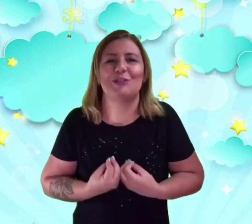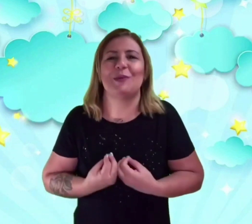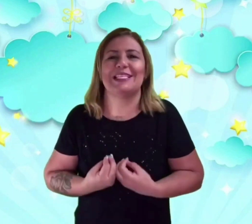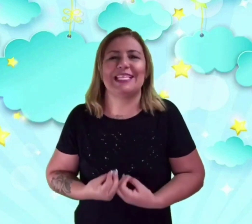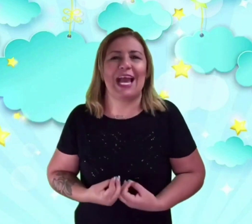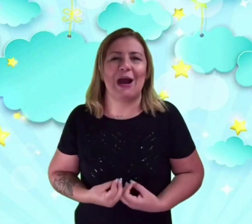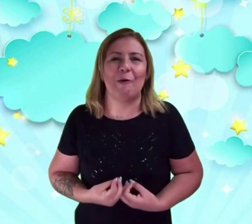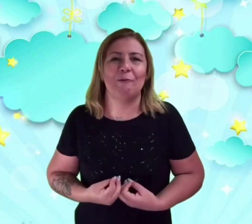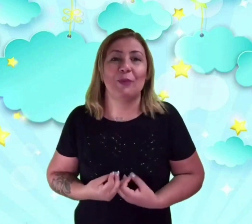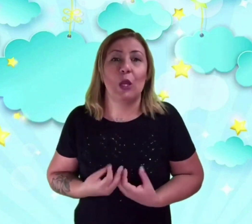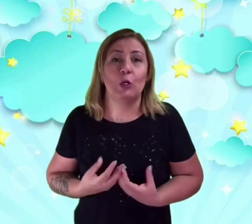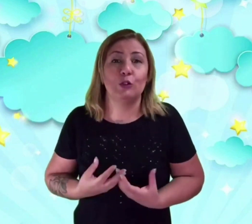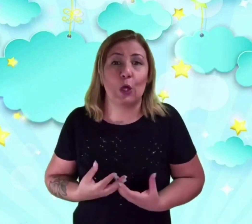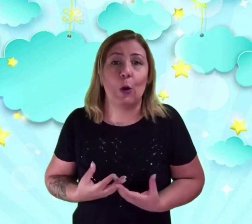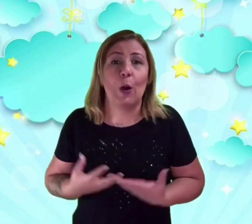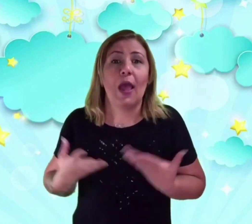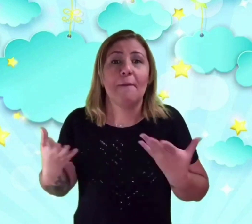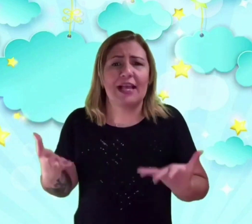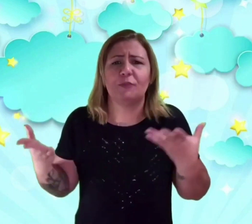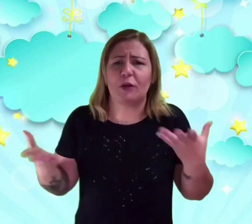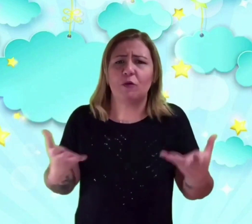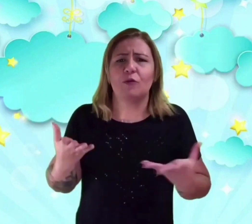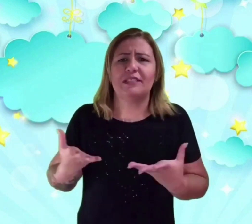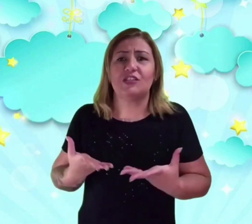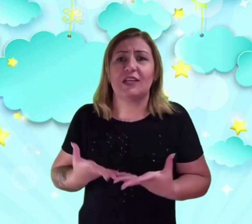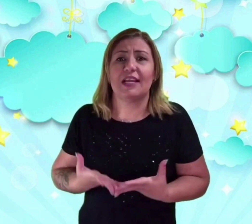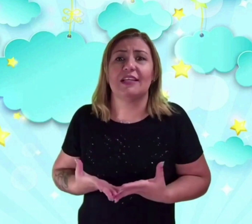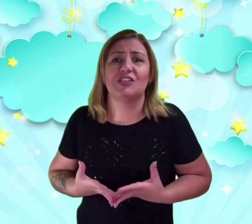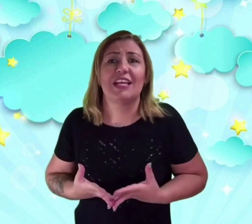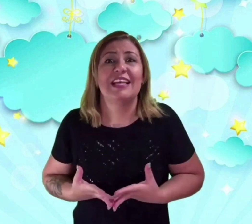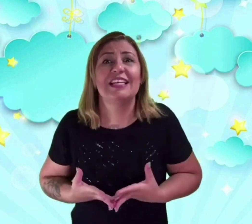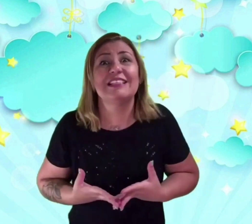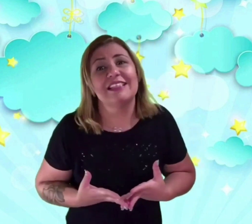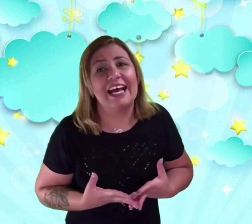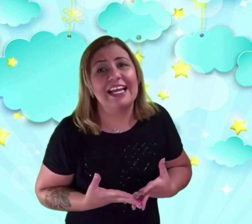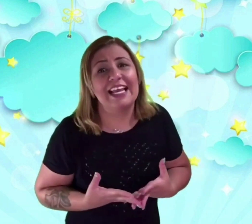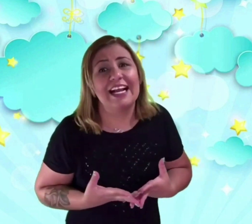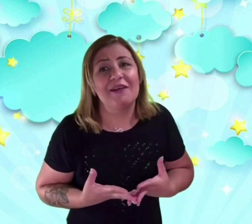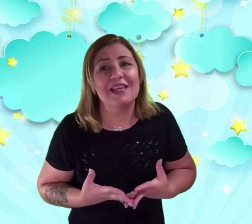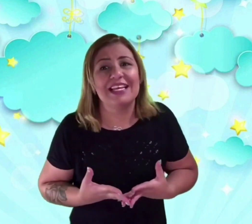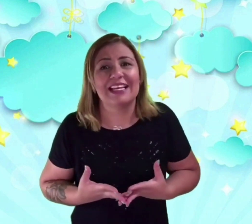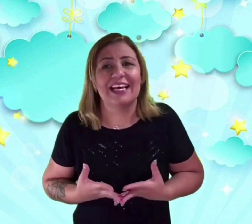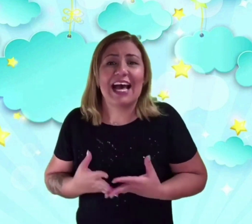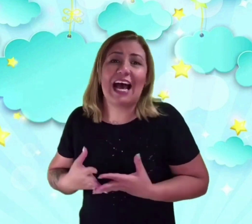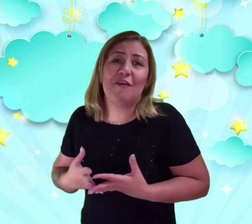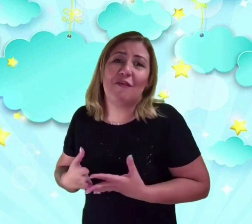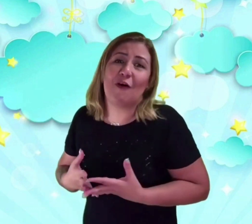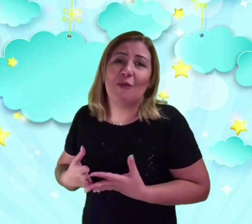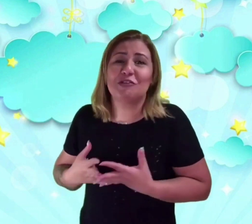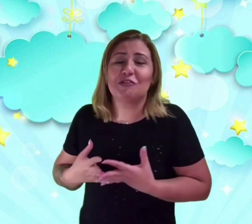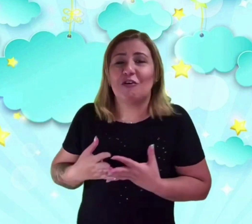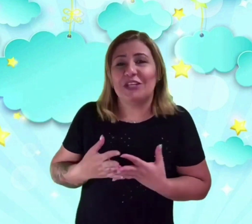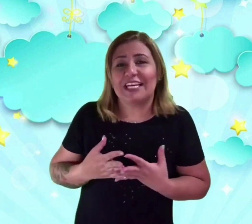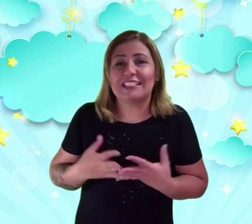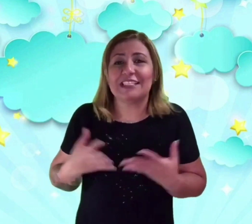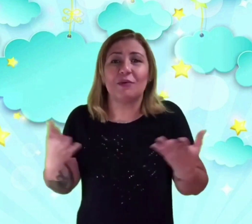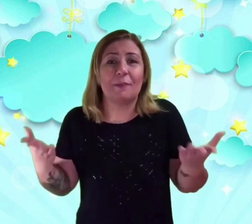especial. O sol pede para algumas estrelas ensinarem a Camille a forma de comunicação que